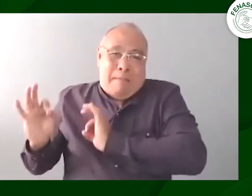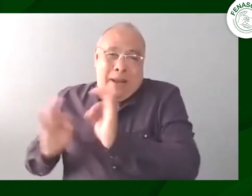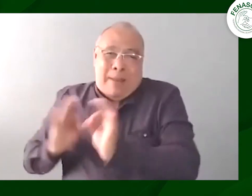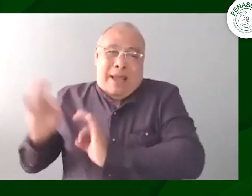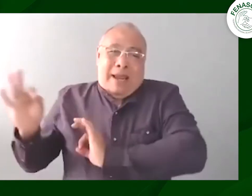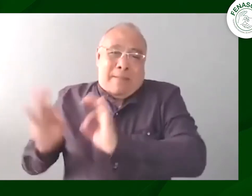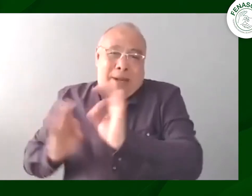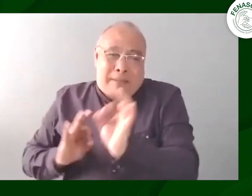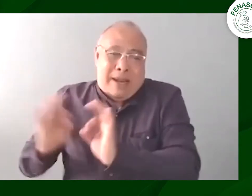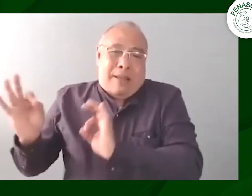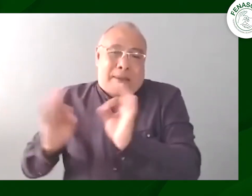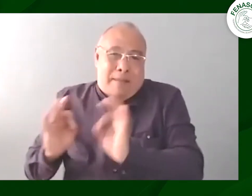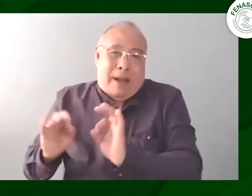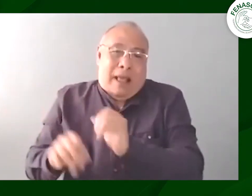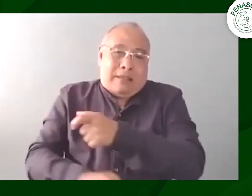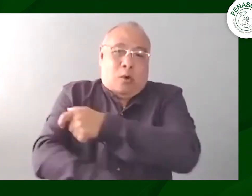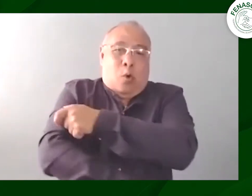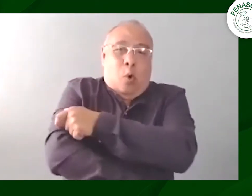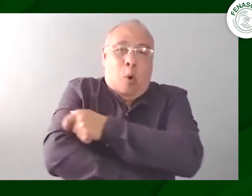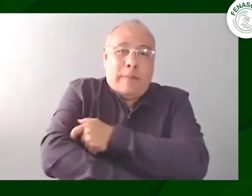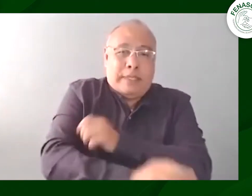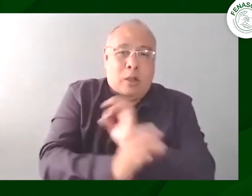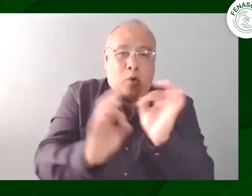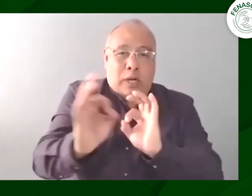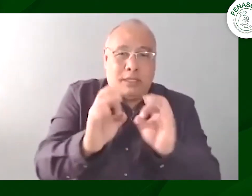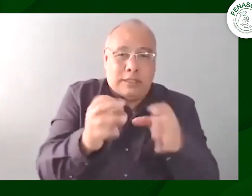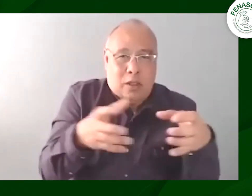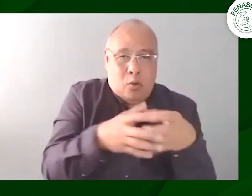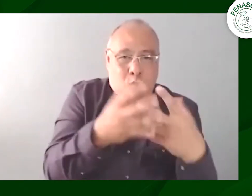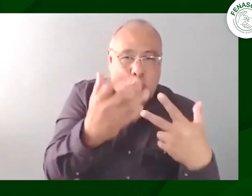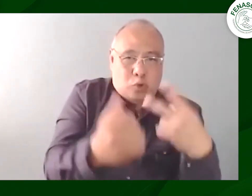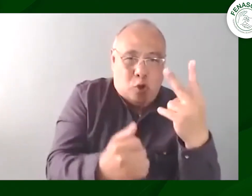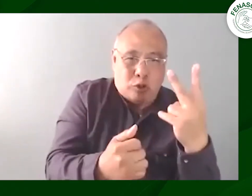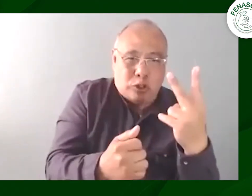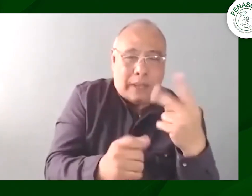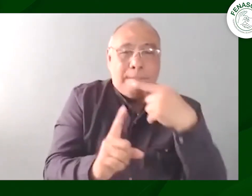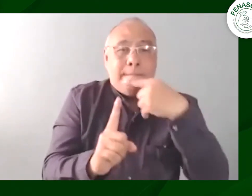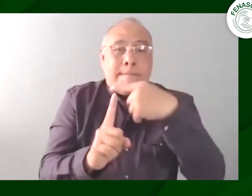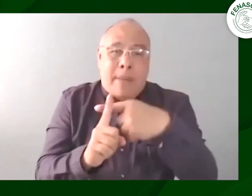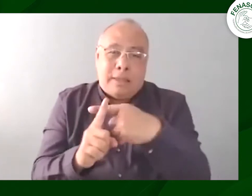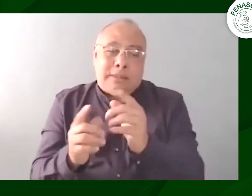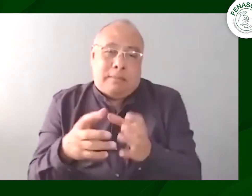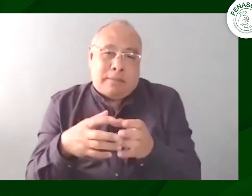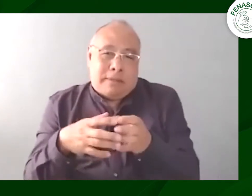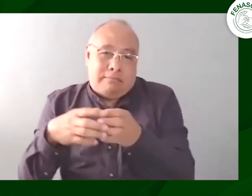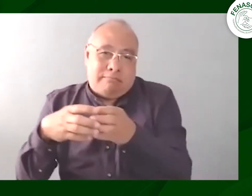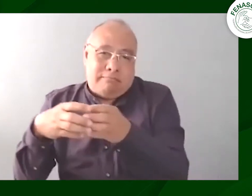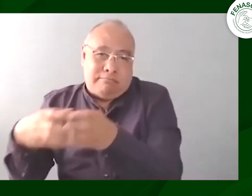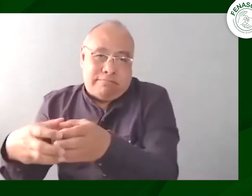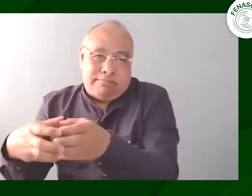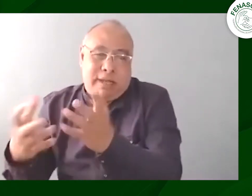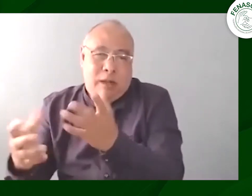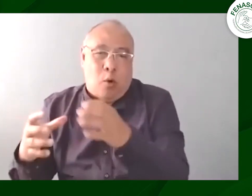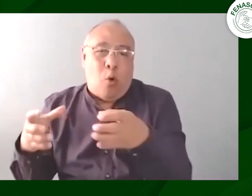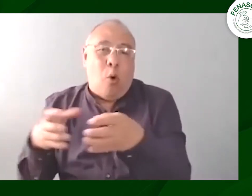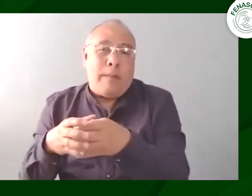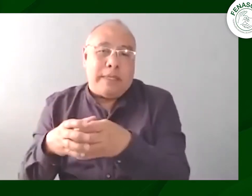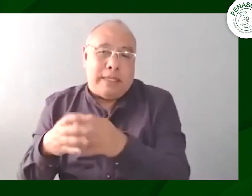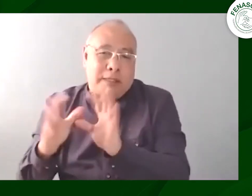transmisión en vivo los trípodes fue algo muy bien preparado desde ese comité organizador con las 12 personas